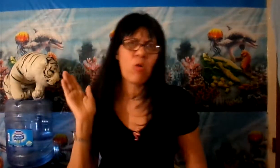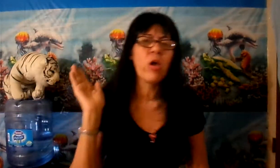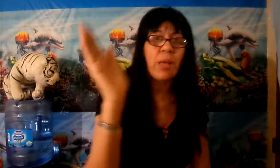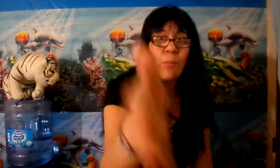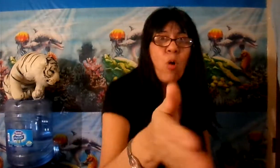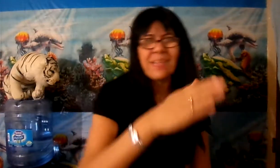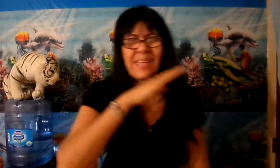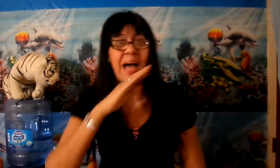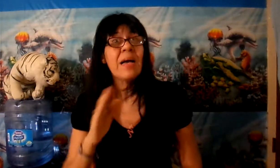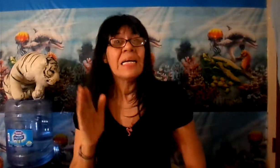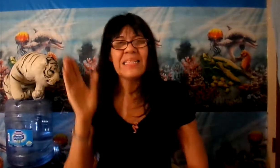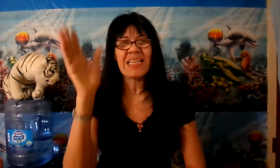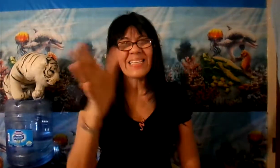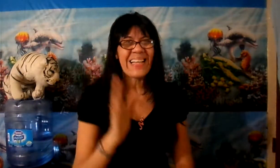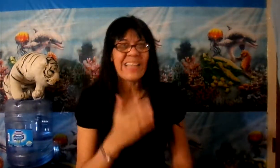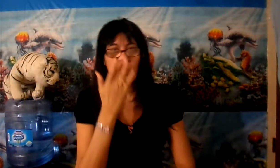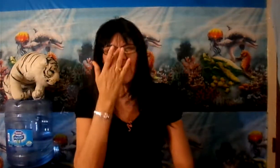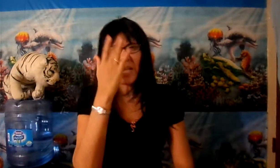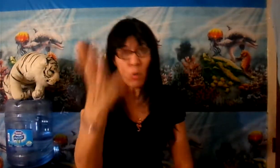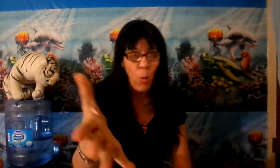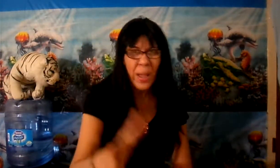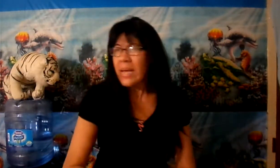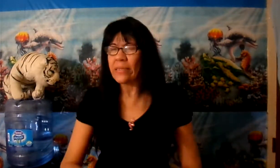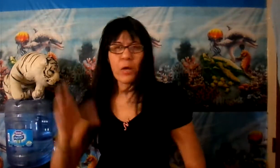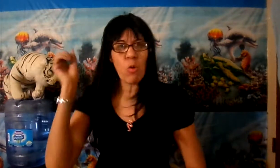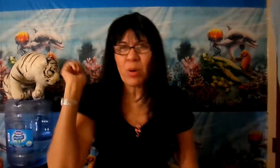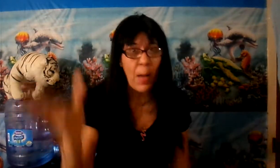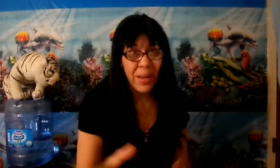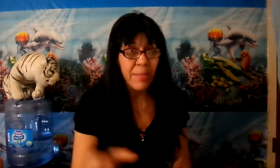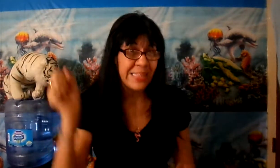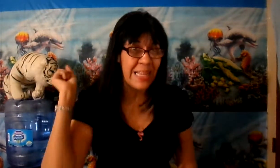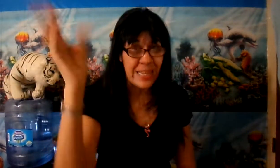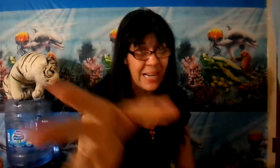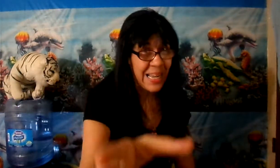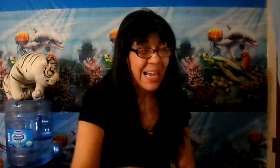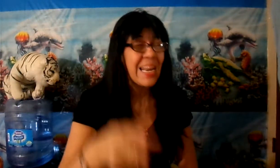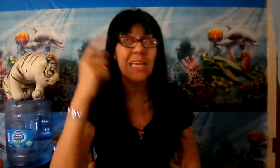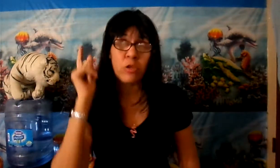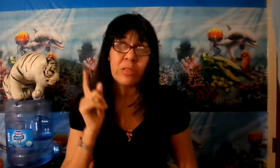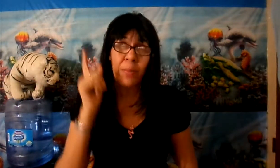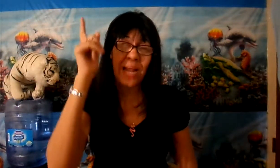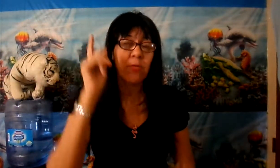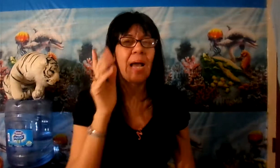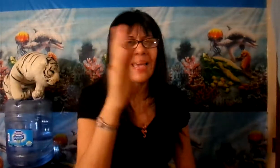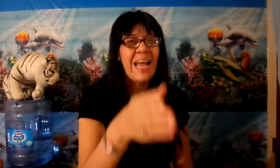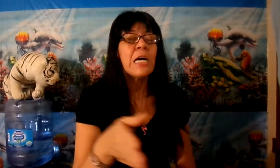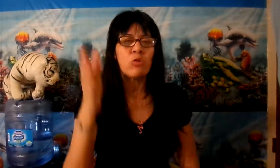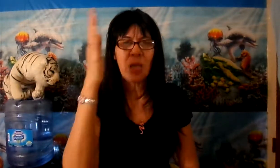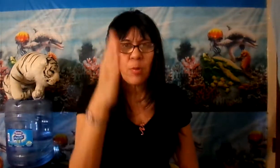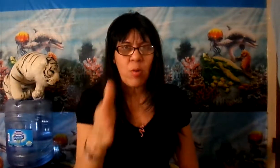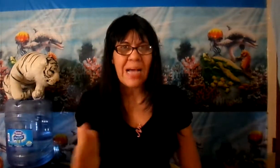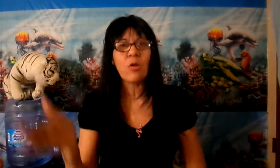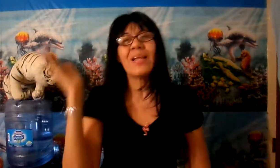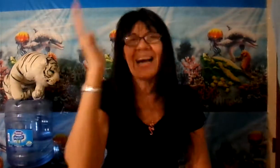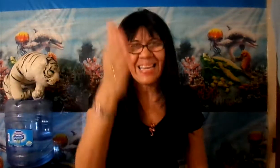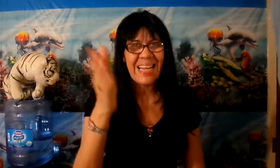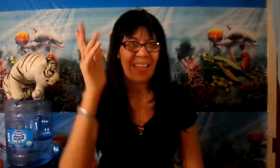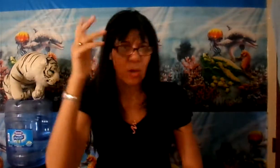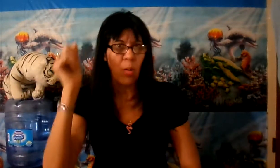coge y te empujan, te dan, te hacen tantas cosas, te escupen, te rompen las palabras, te las tiran en la cara. Y Dios está mirando y la ira, tú estás provocando la ira de Jehová